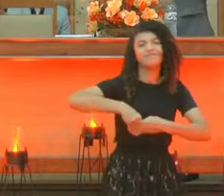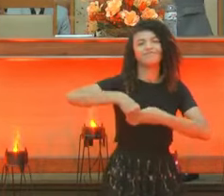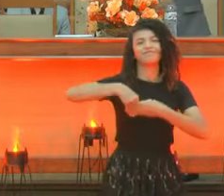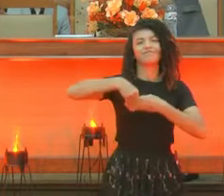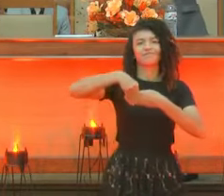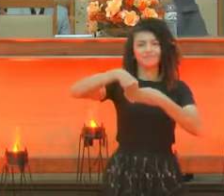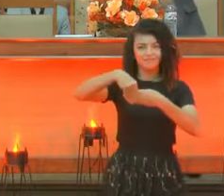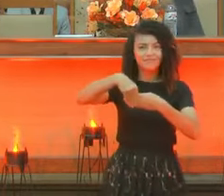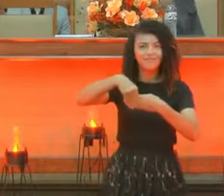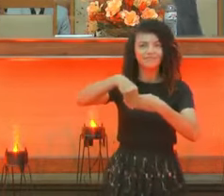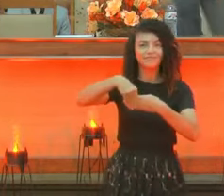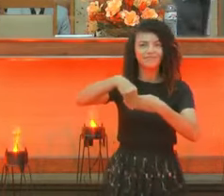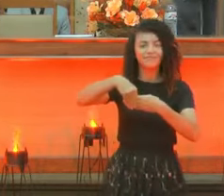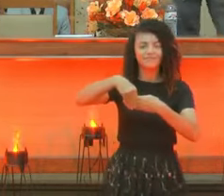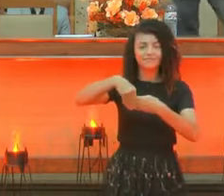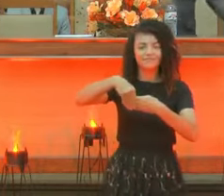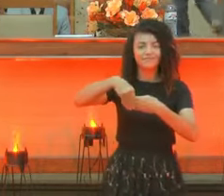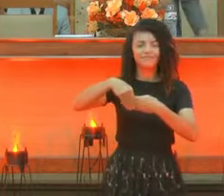Oh, aleluia.